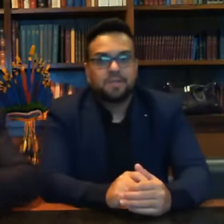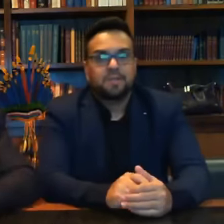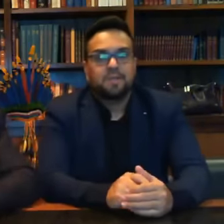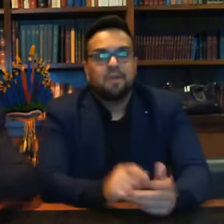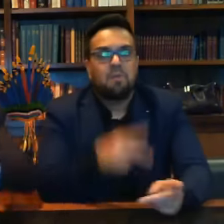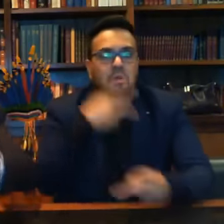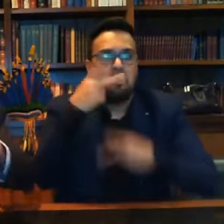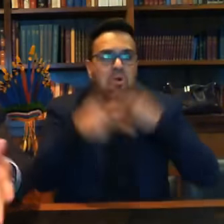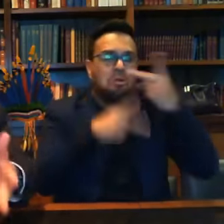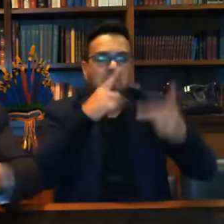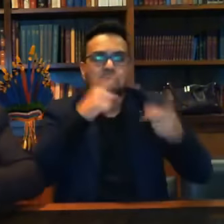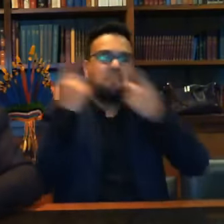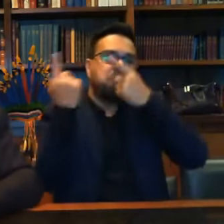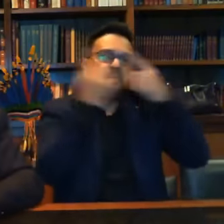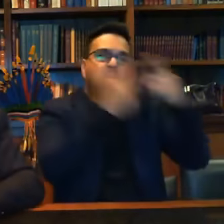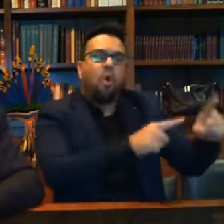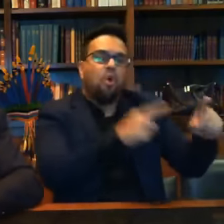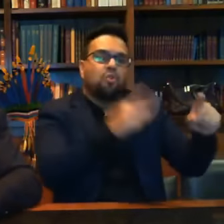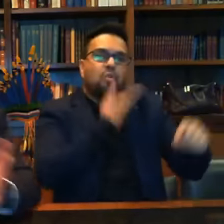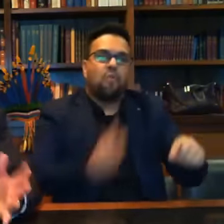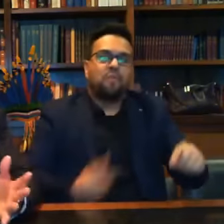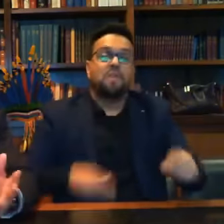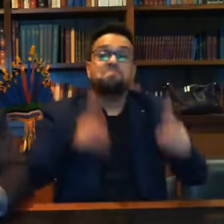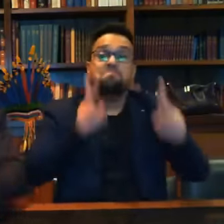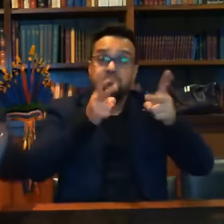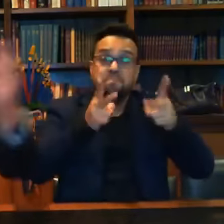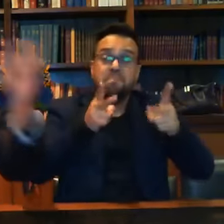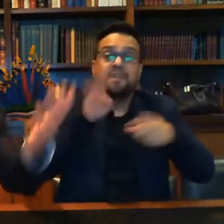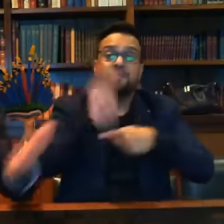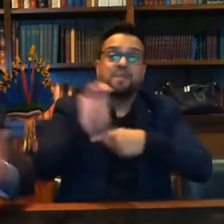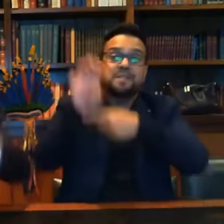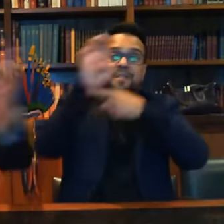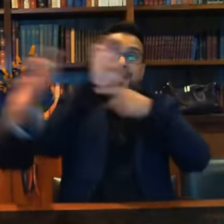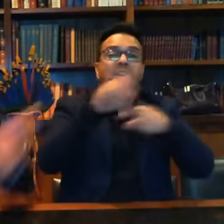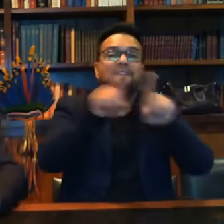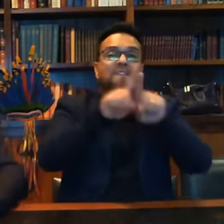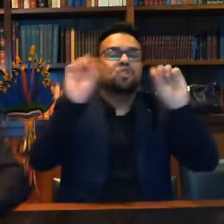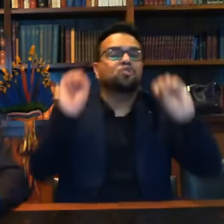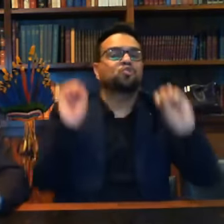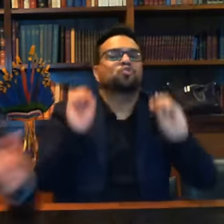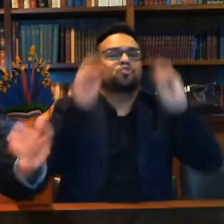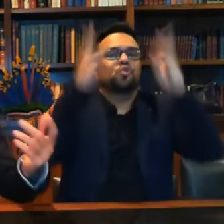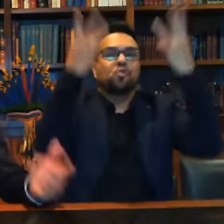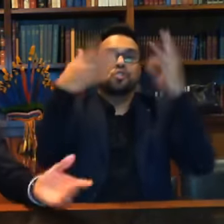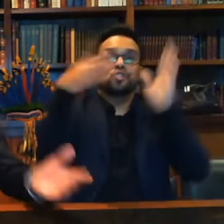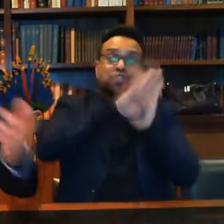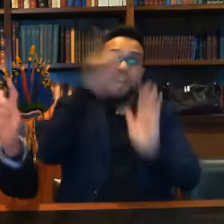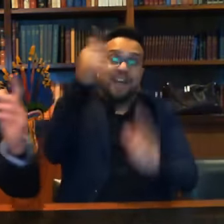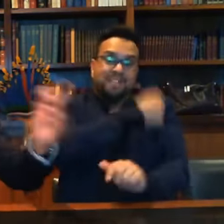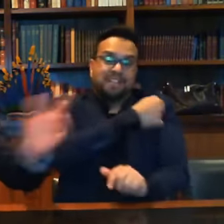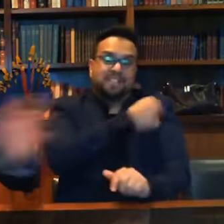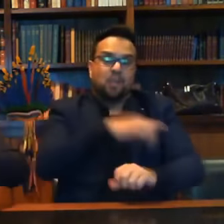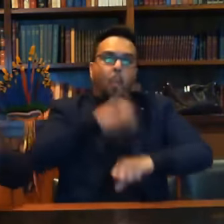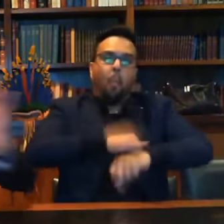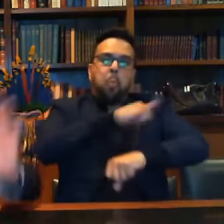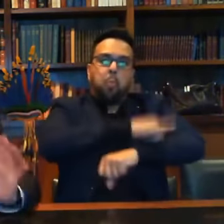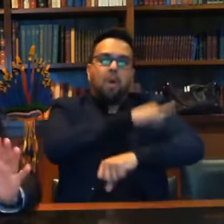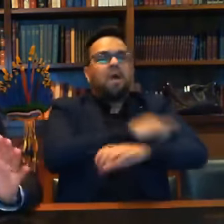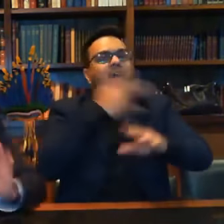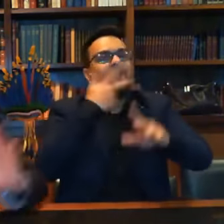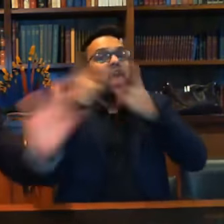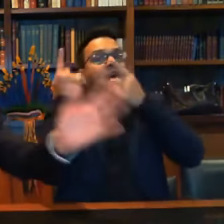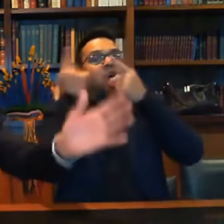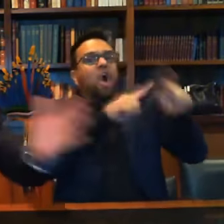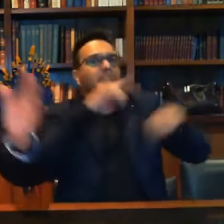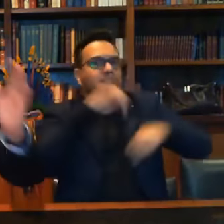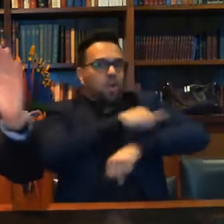criticar o governo como desse mesmo estado o governador faz show miss enquanto chega a vacina lá todo gordão nada contra os gordos